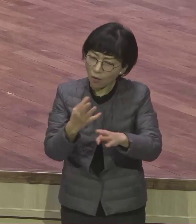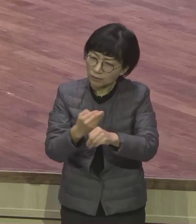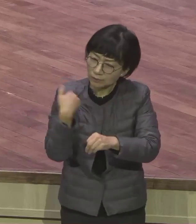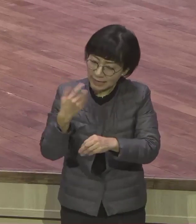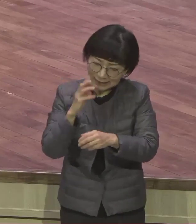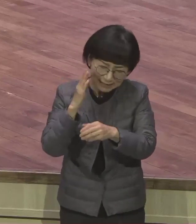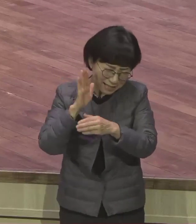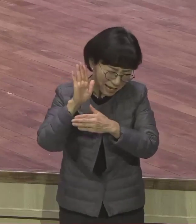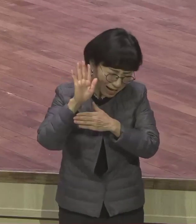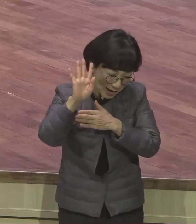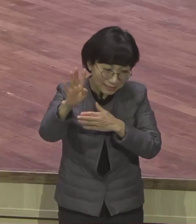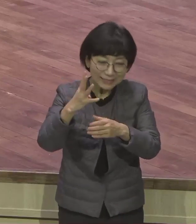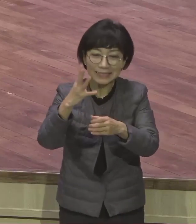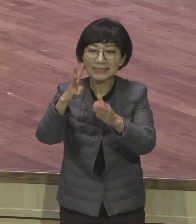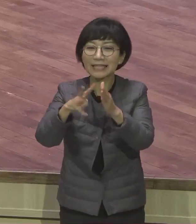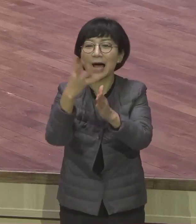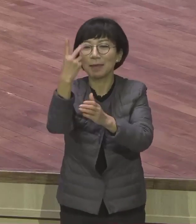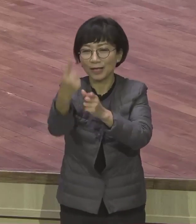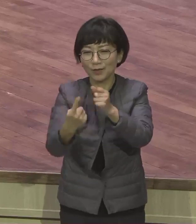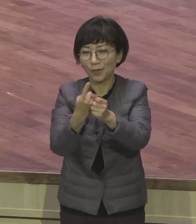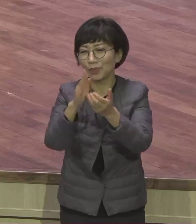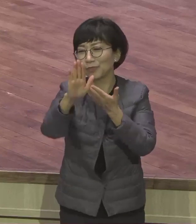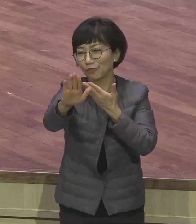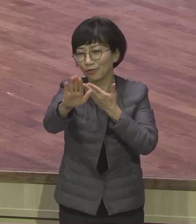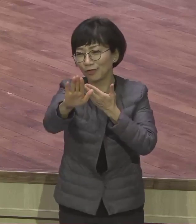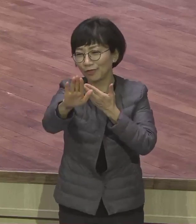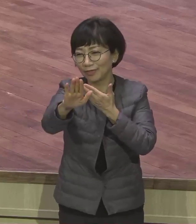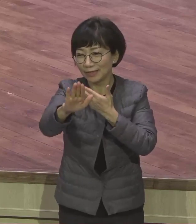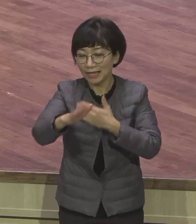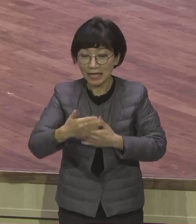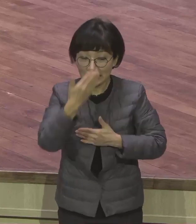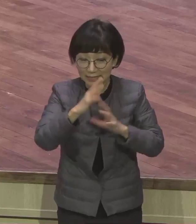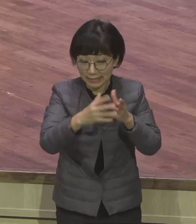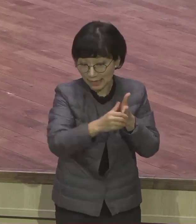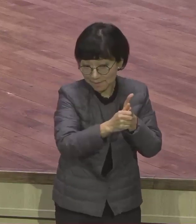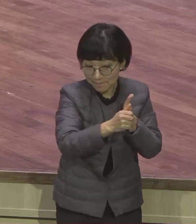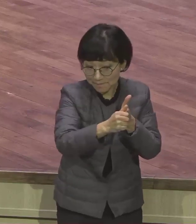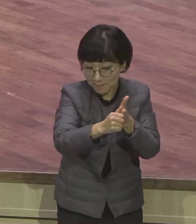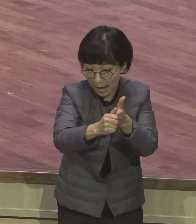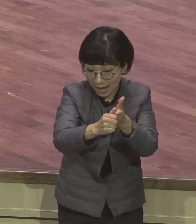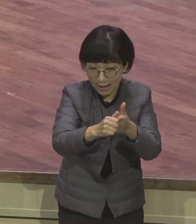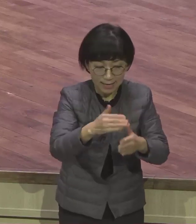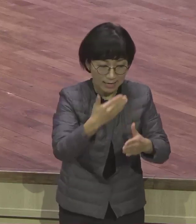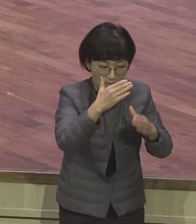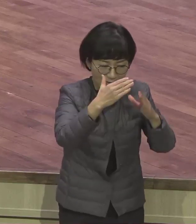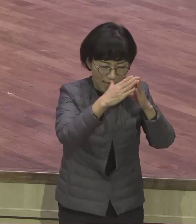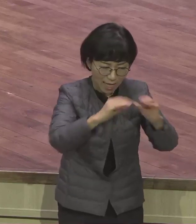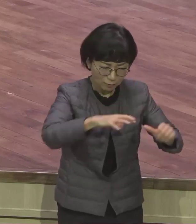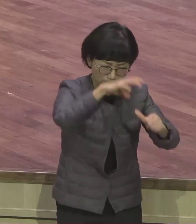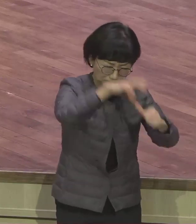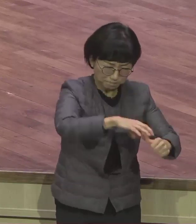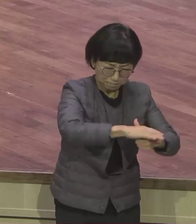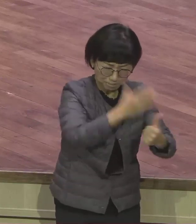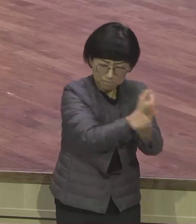돼 400년 후에 하나님이 우리 민족을 해방시켜 주실 것이다 그때는 노예도 아니었어요